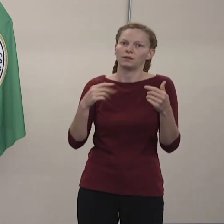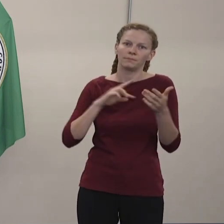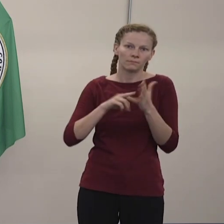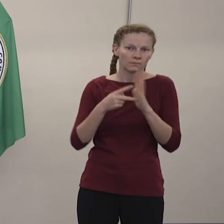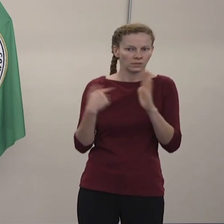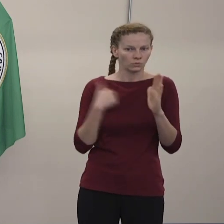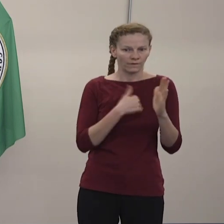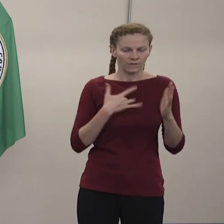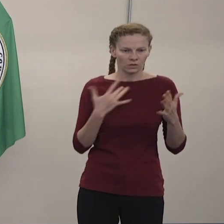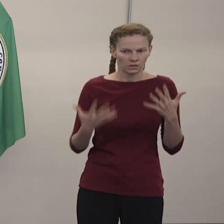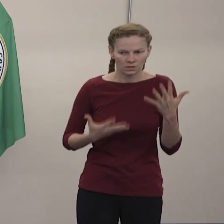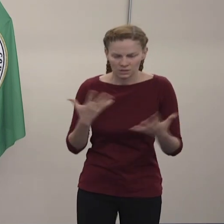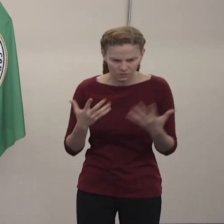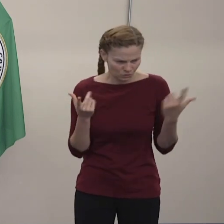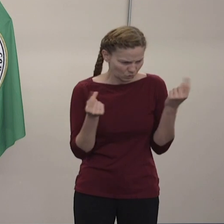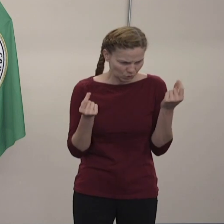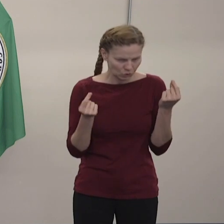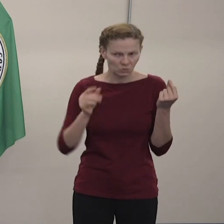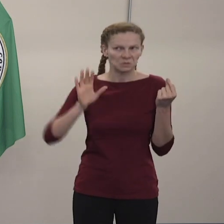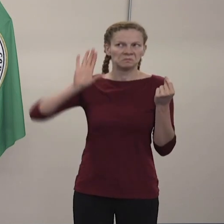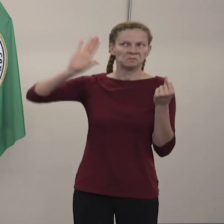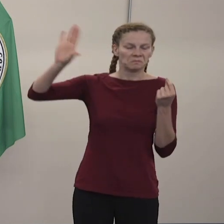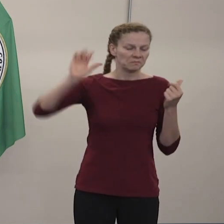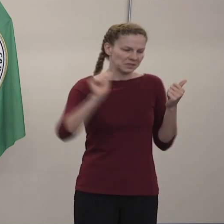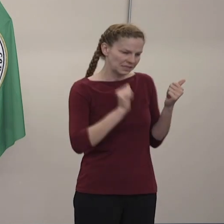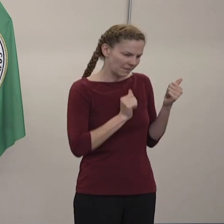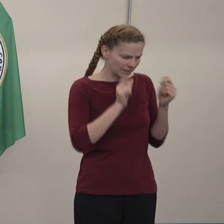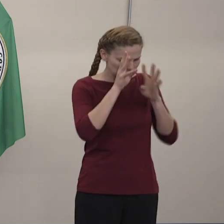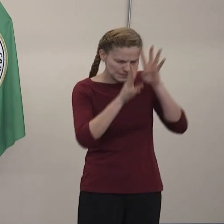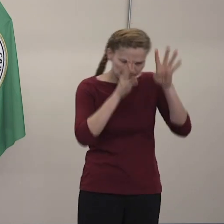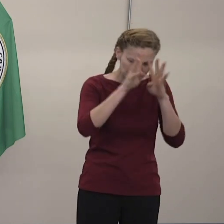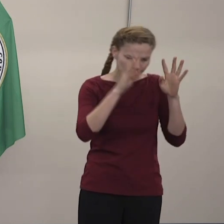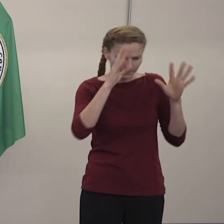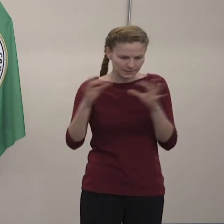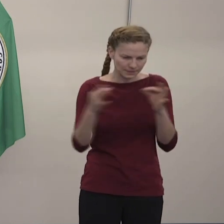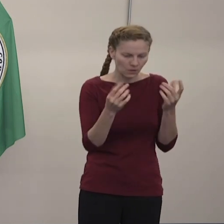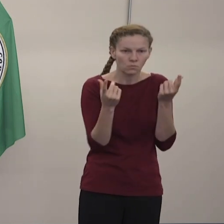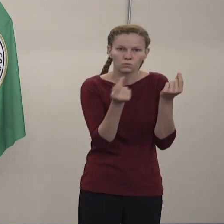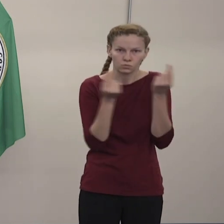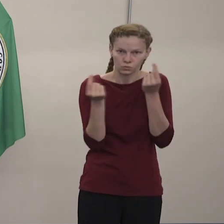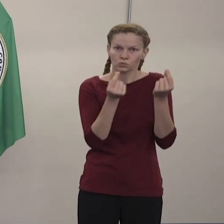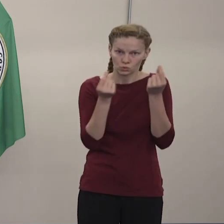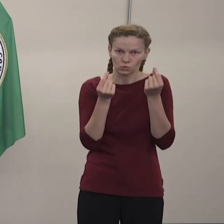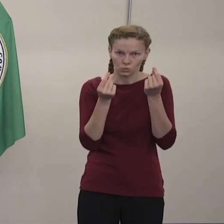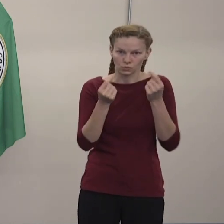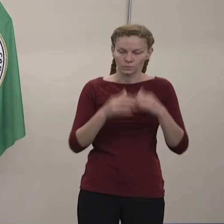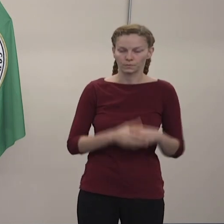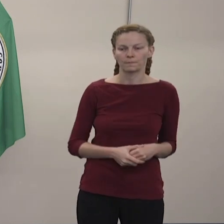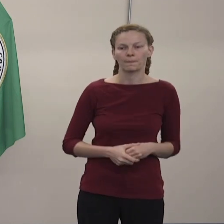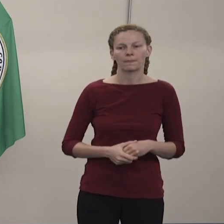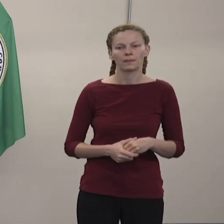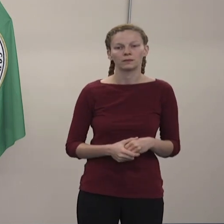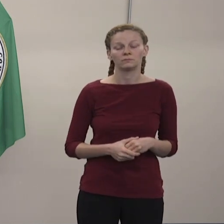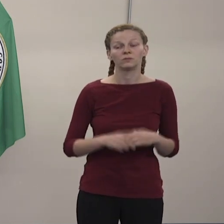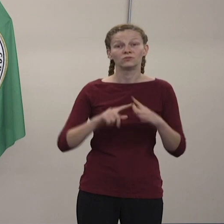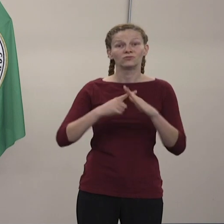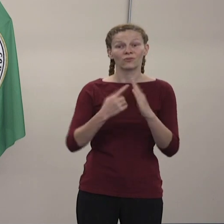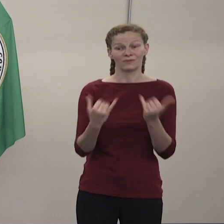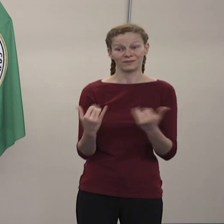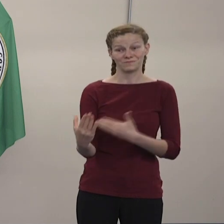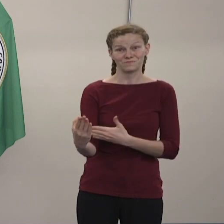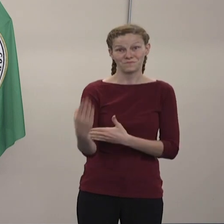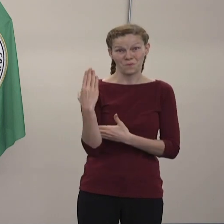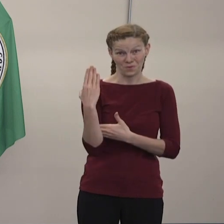responder a esta pandemia. Y estamos buscando soluciones locales. Desde esta mañana hay como